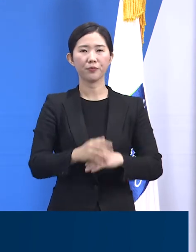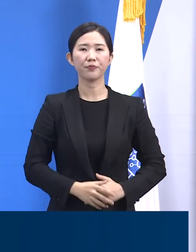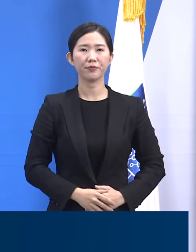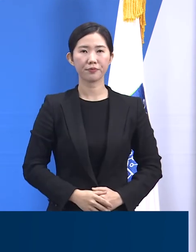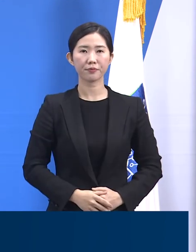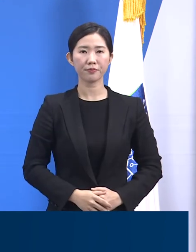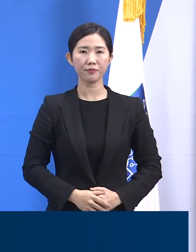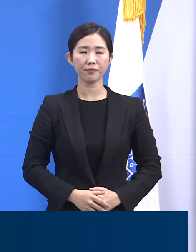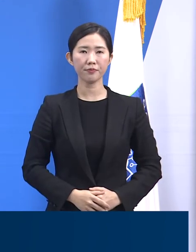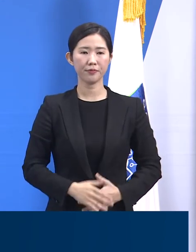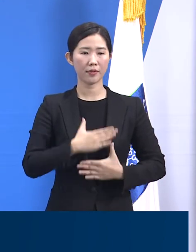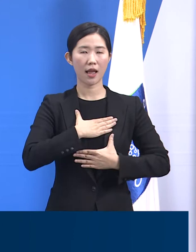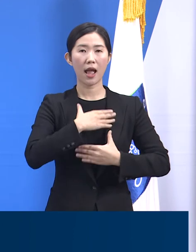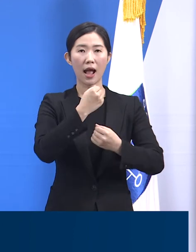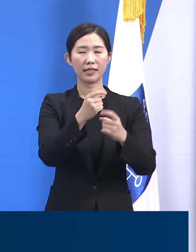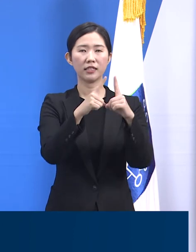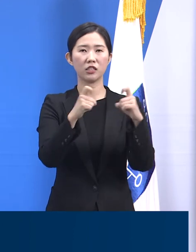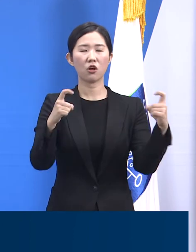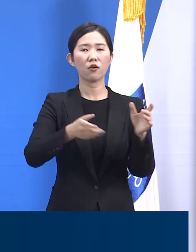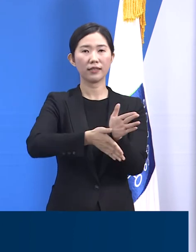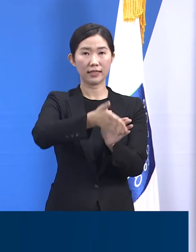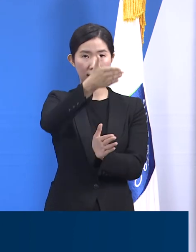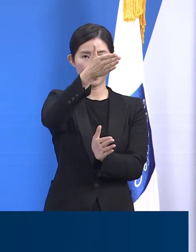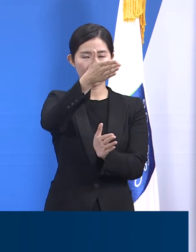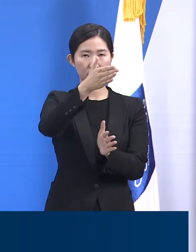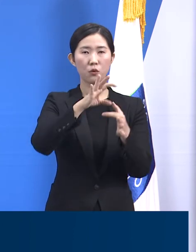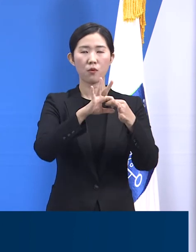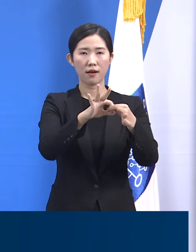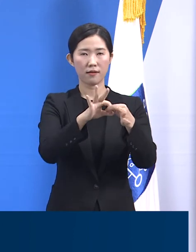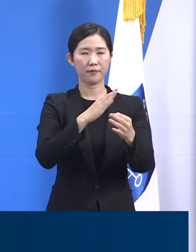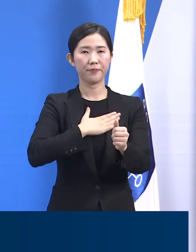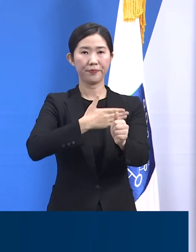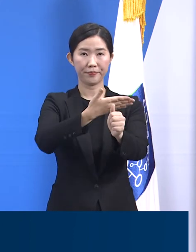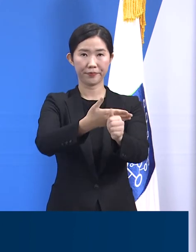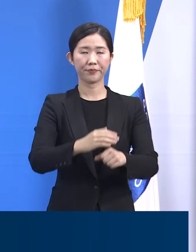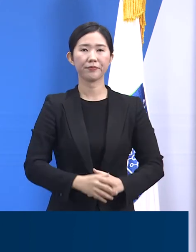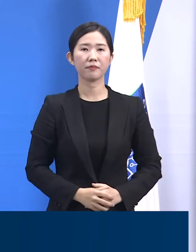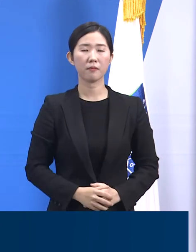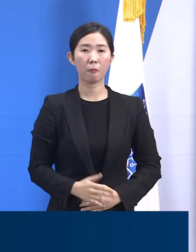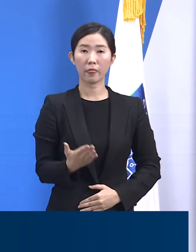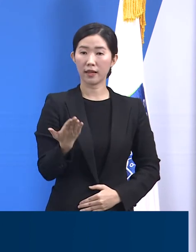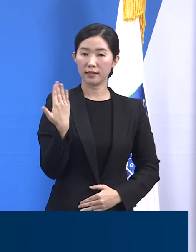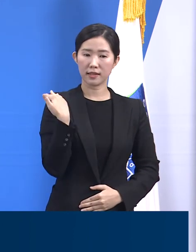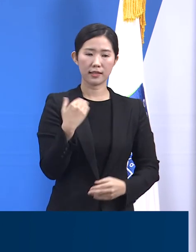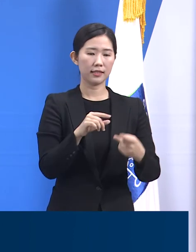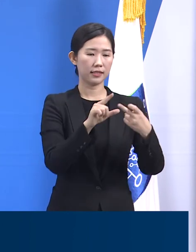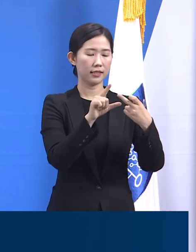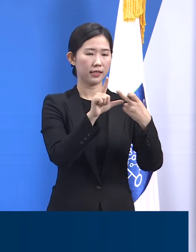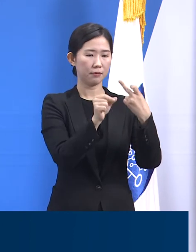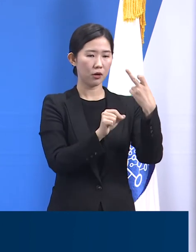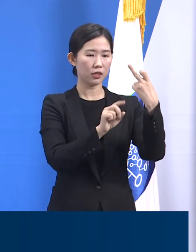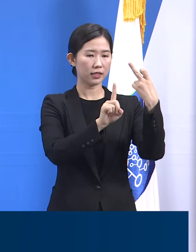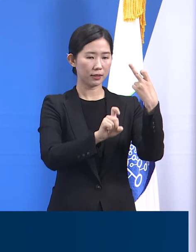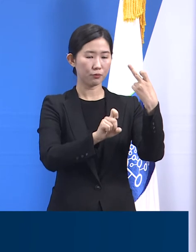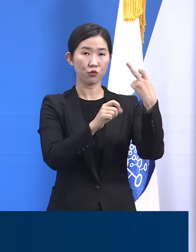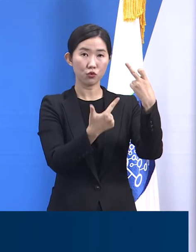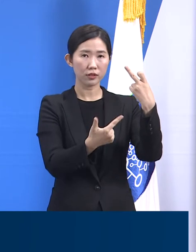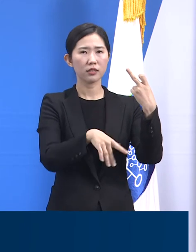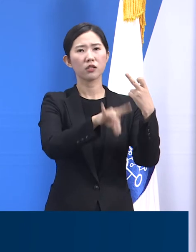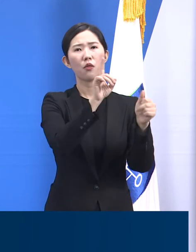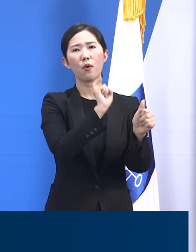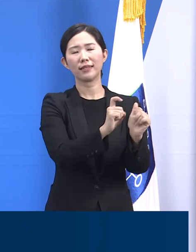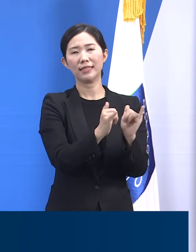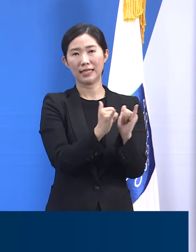안성시 소재의 정신과 병원 관련 확진 상황입니다. 지난 12월 16일 최초 확진자가 발생한 이후